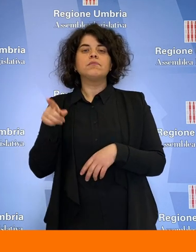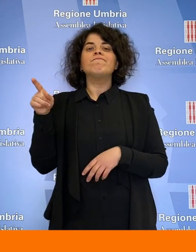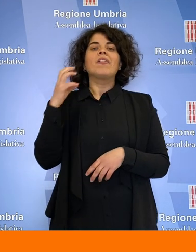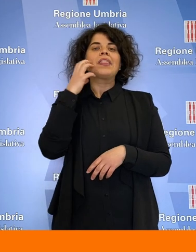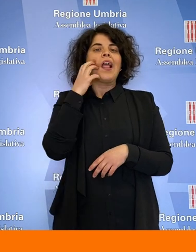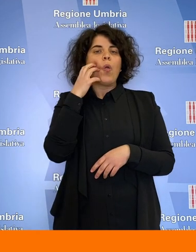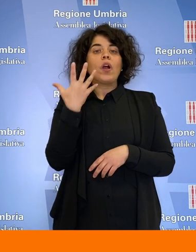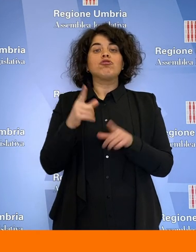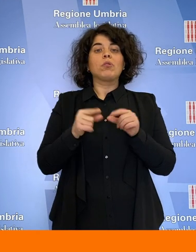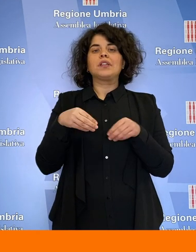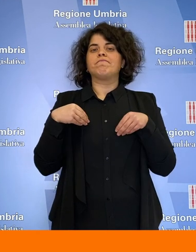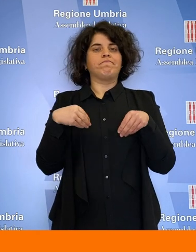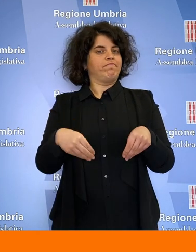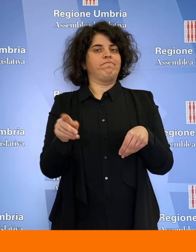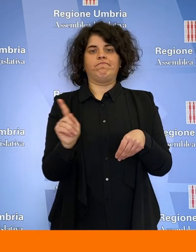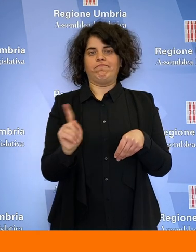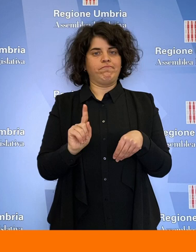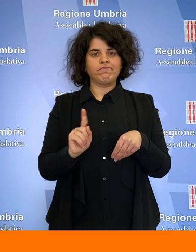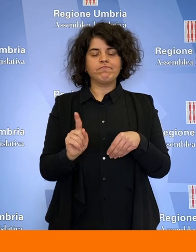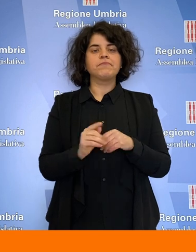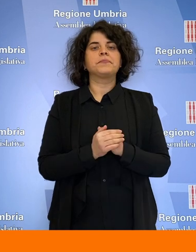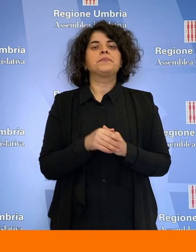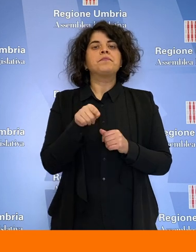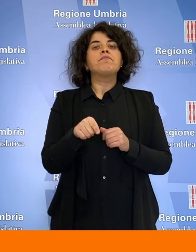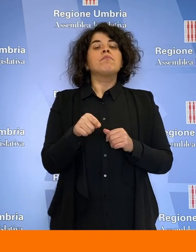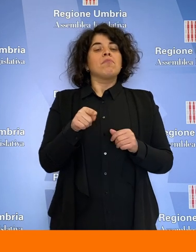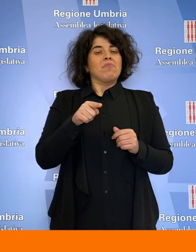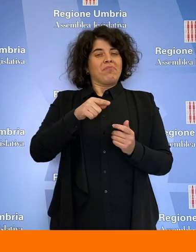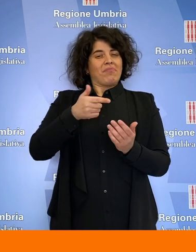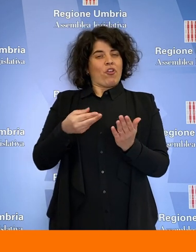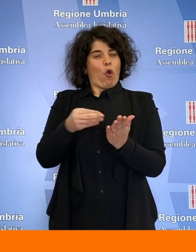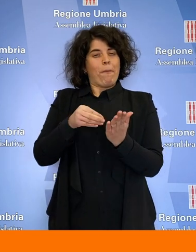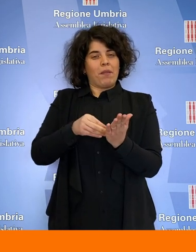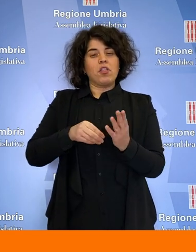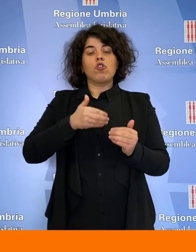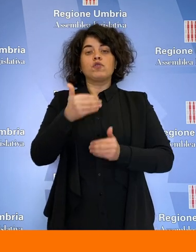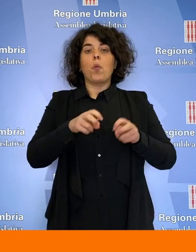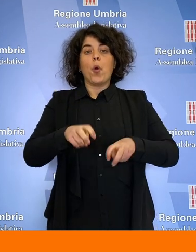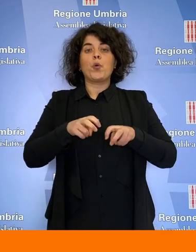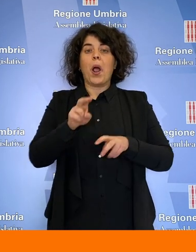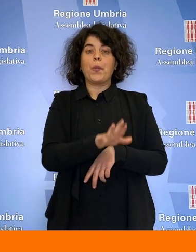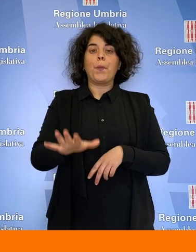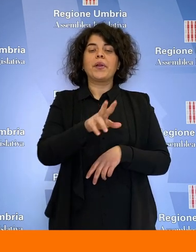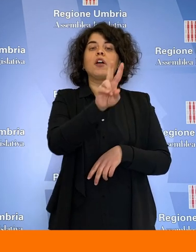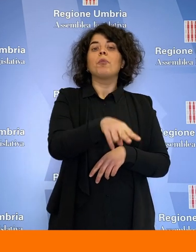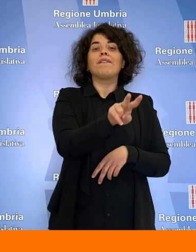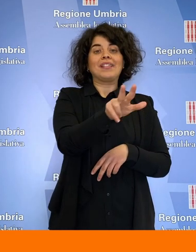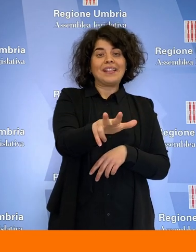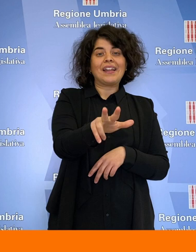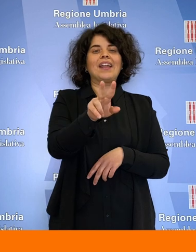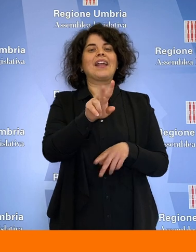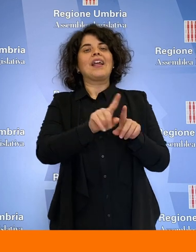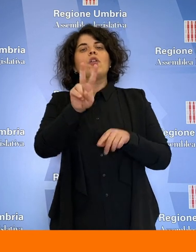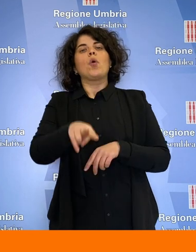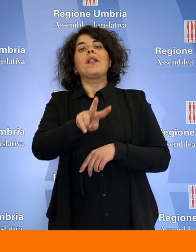Movimento 5 Stelle, non ha partecipato al voto. Il complemento di sviluppo rurale dell'Umbria 2023-2027 contiene